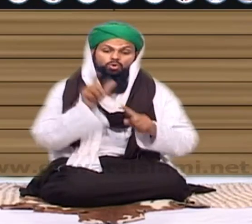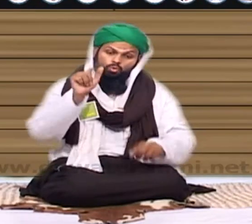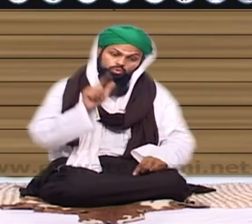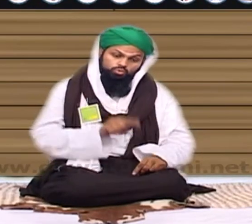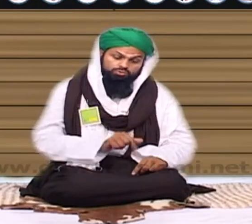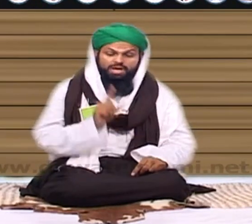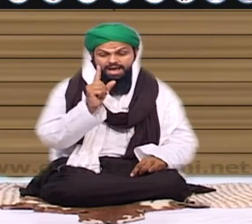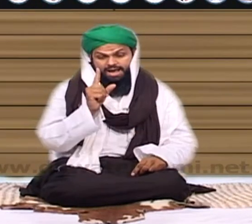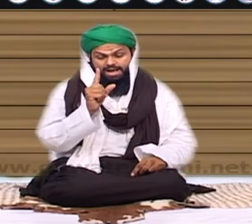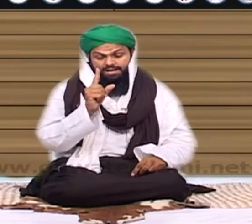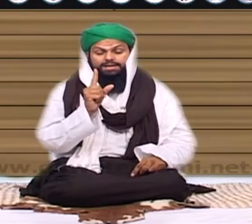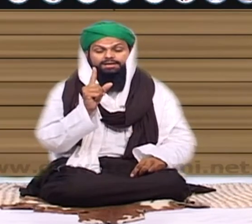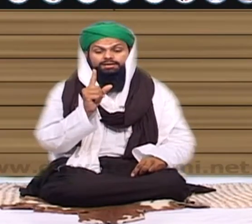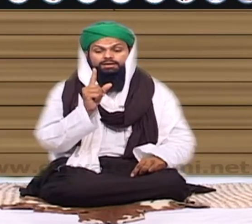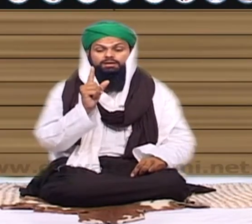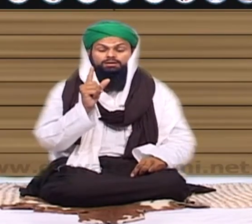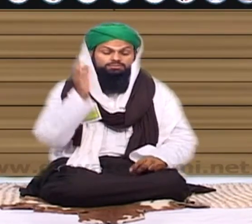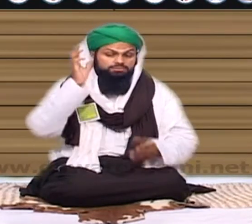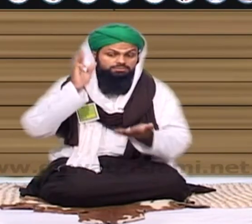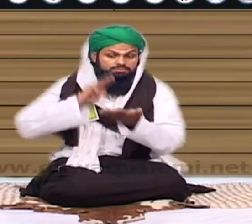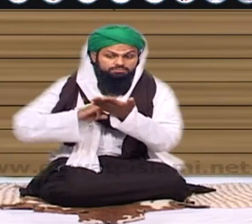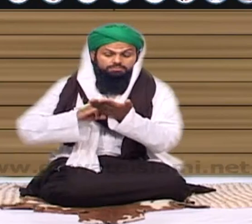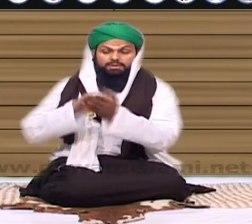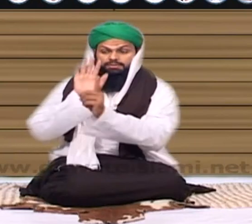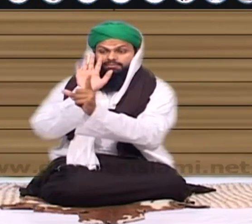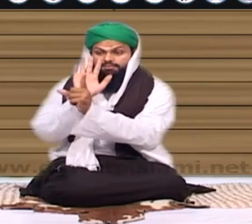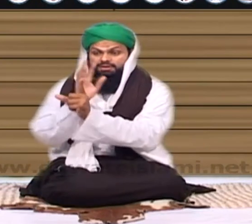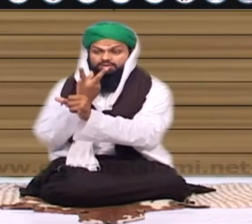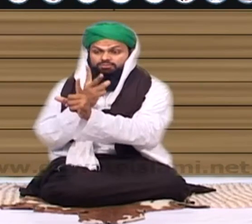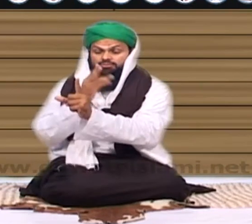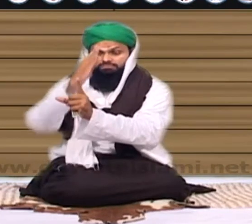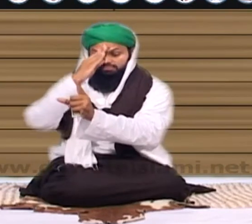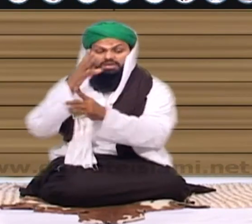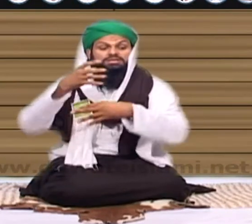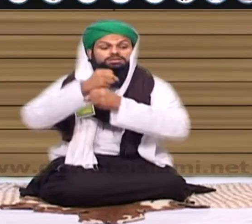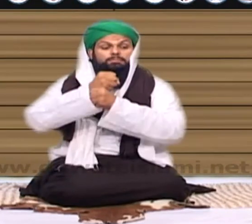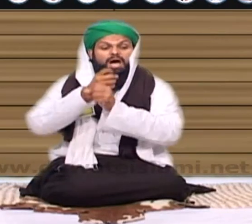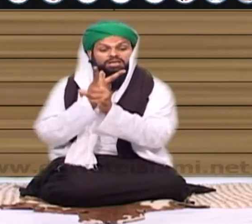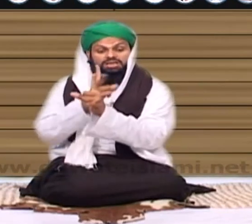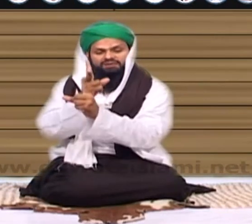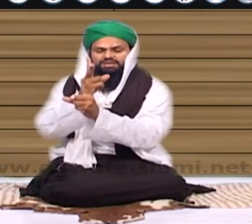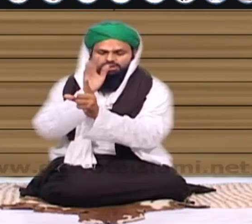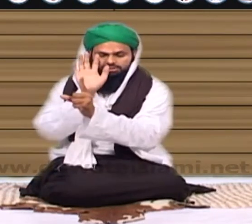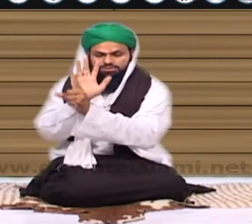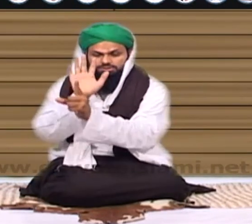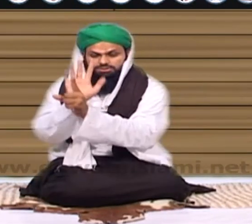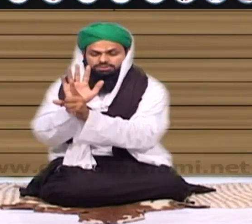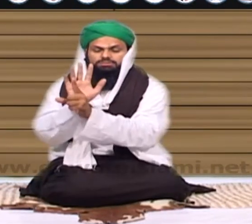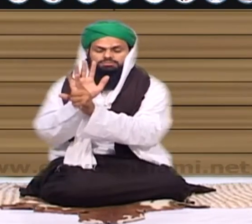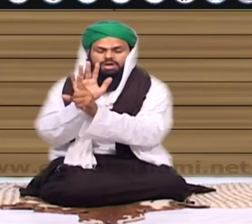کم از کم ایک اسلامی بھائی کو اس طرح کی دعوت ضرور دیا گیا آپ پورے ہفتے